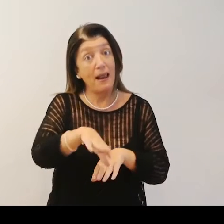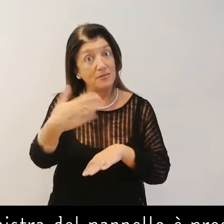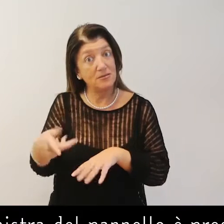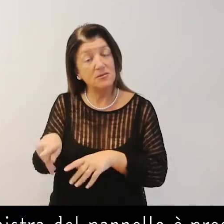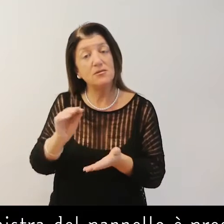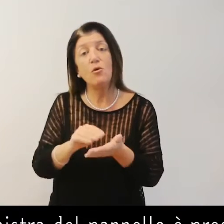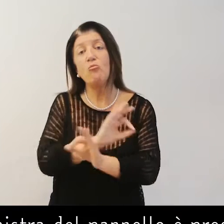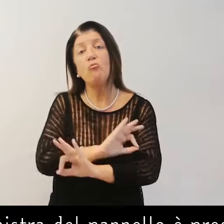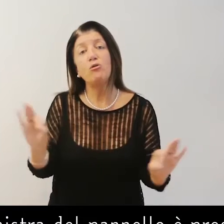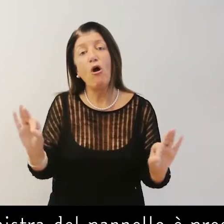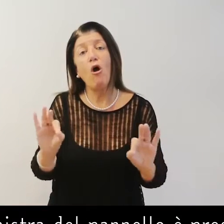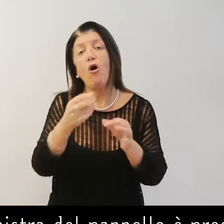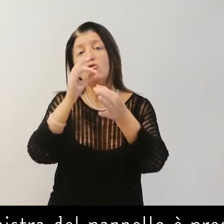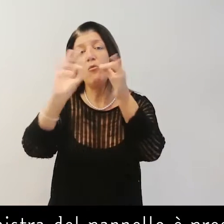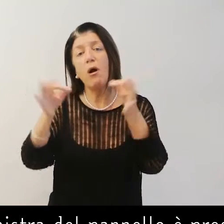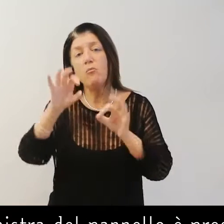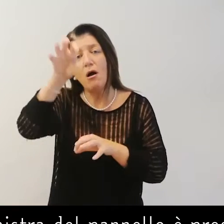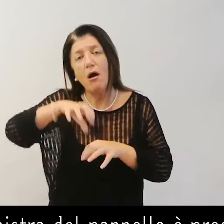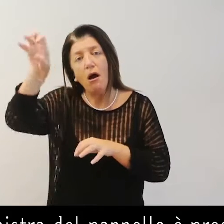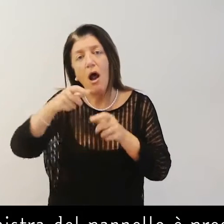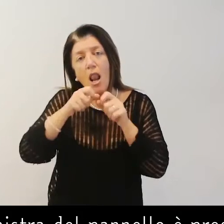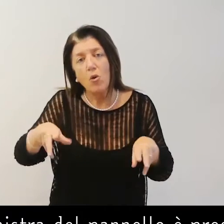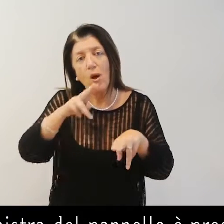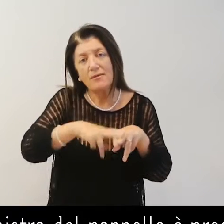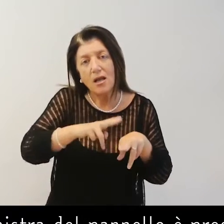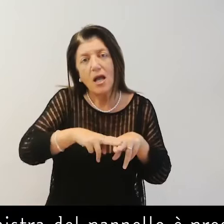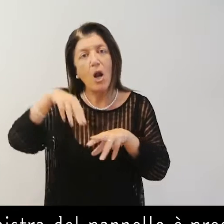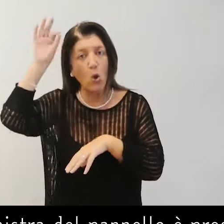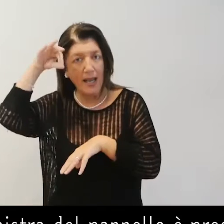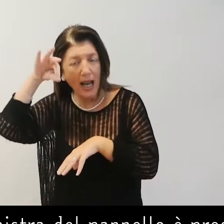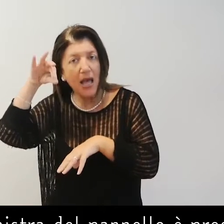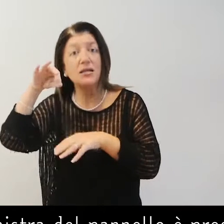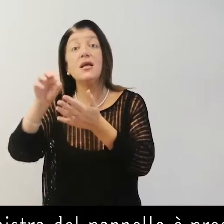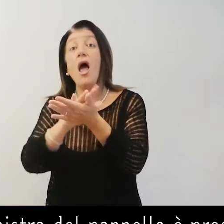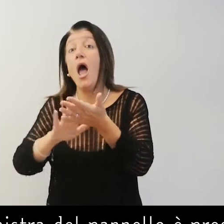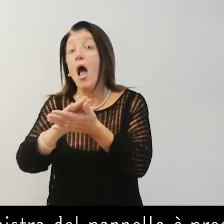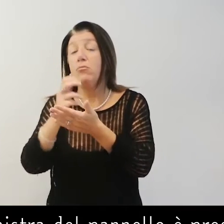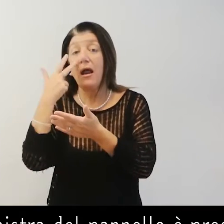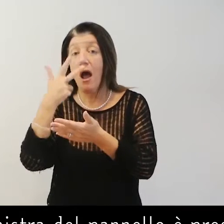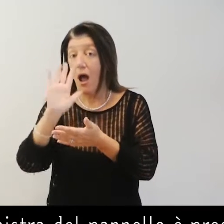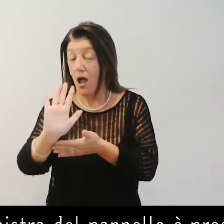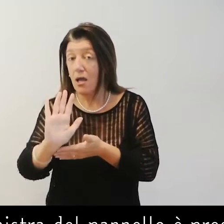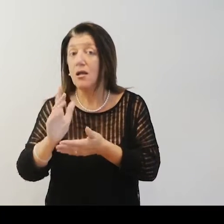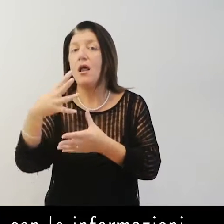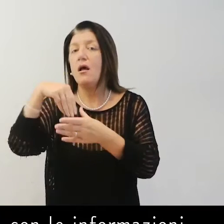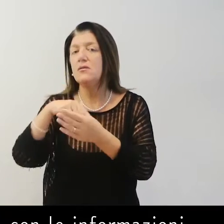Sulla sinistra del pannello è presente un breve testo in italiano, inglese e in braille, con le